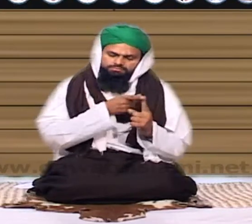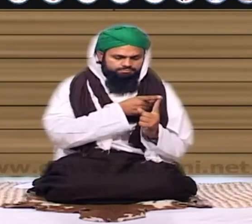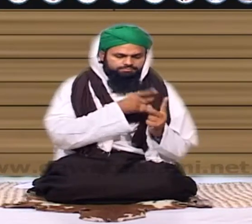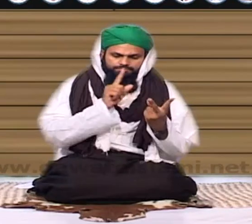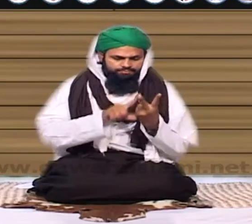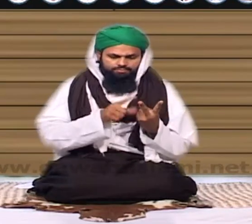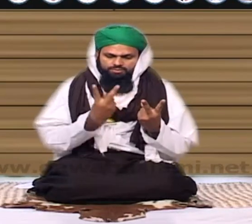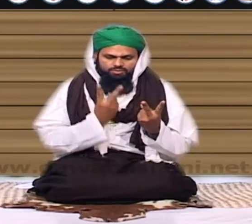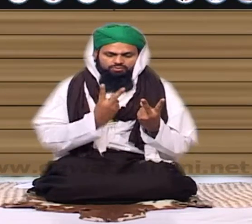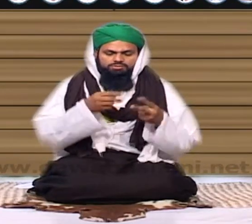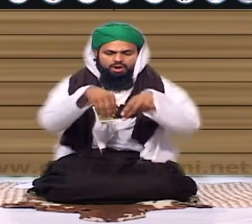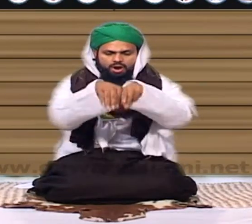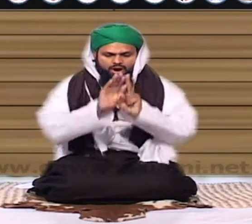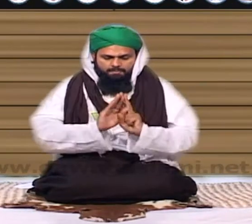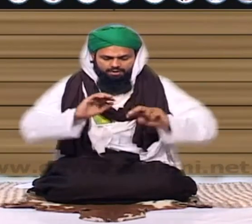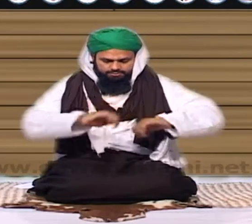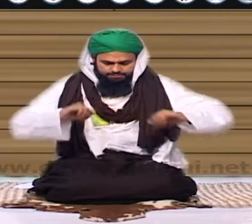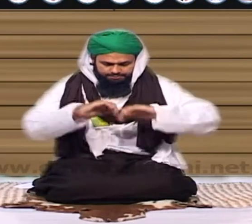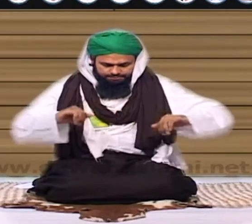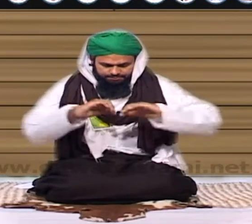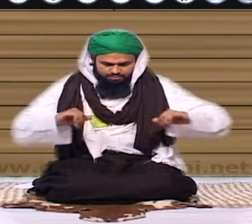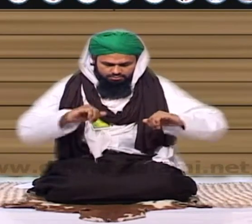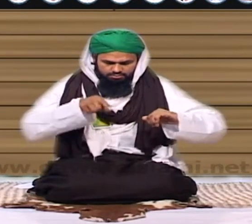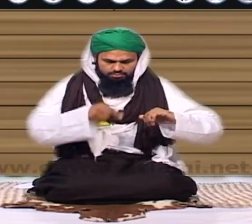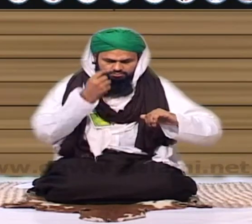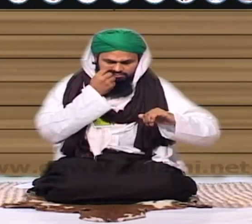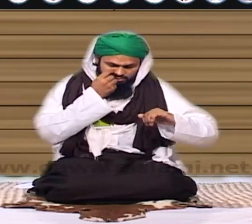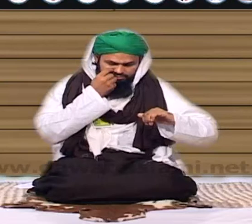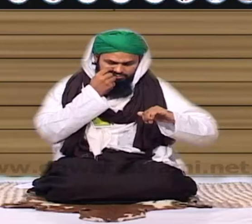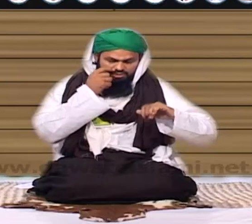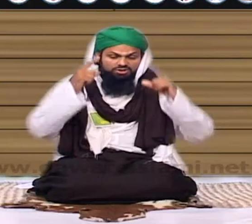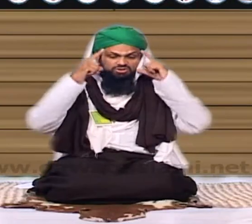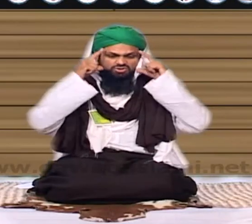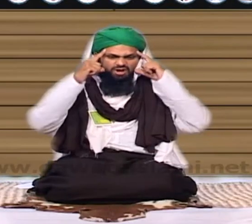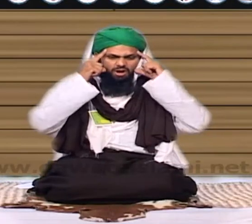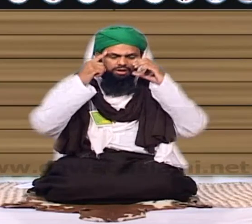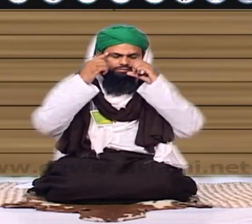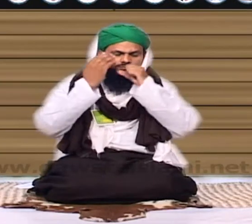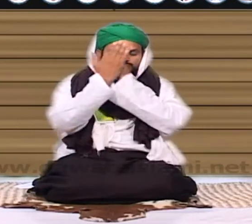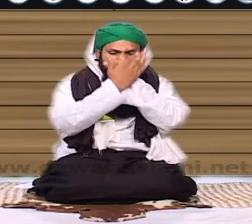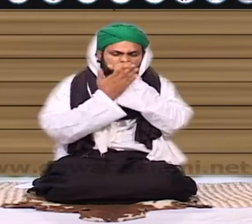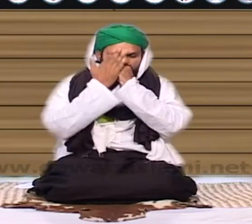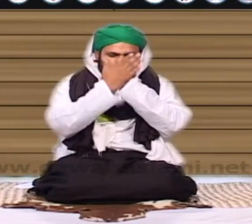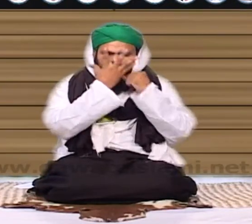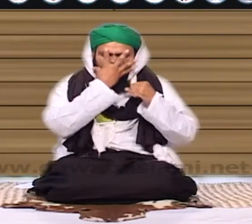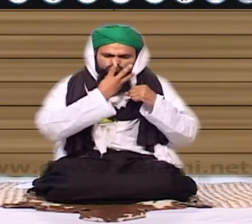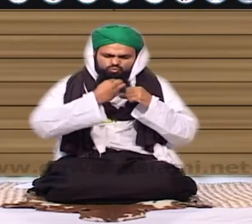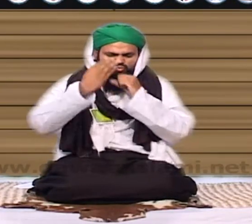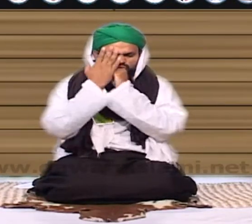کھودا تو اس قبر میں جو مردہ تھا اس کی شکل سور جیسی ہوئی ہے خندیر